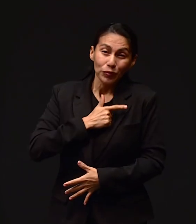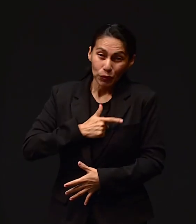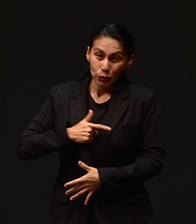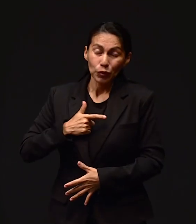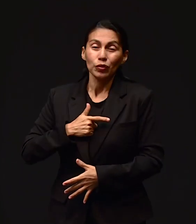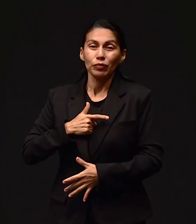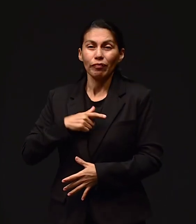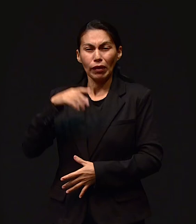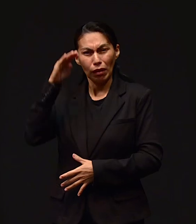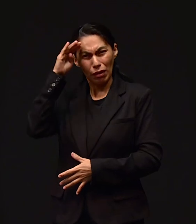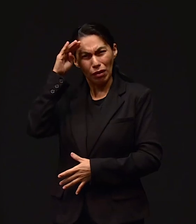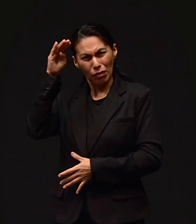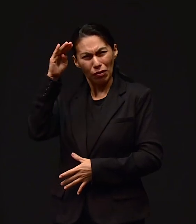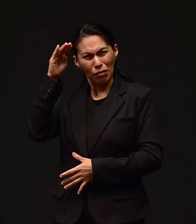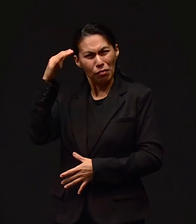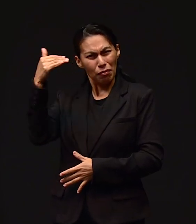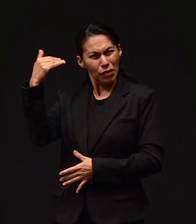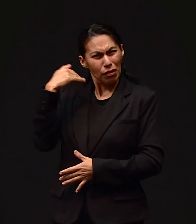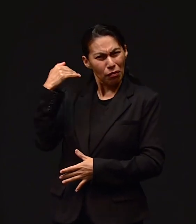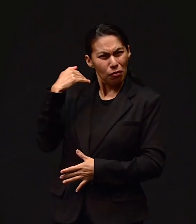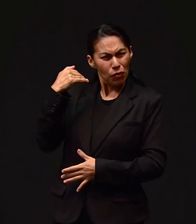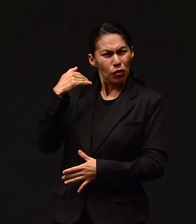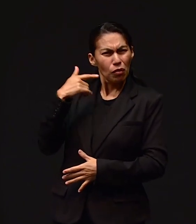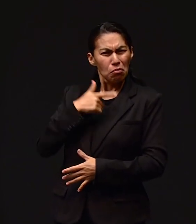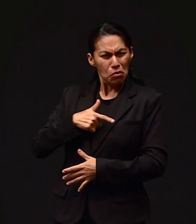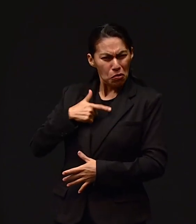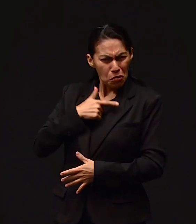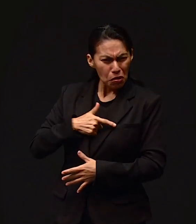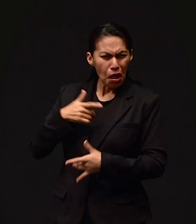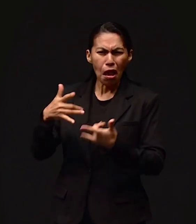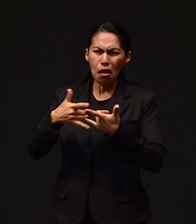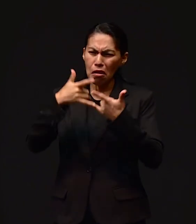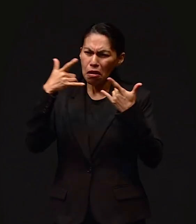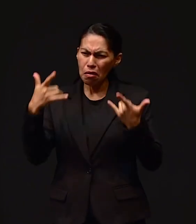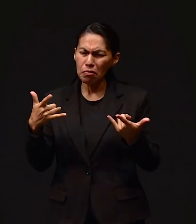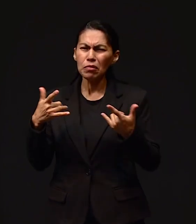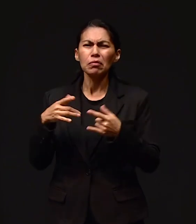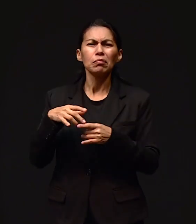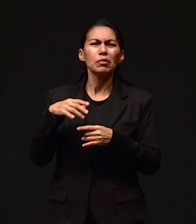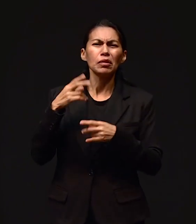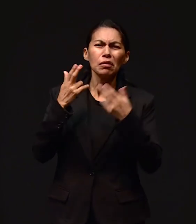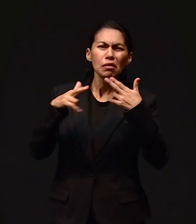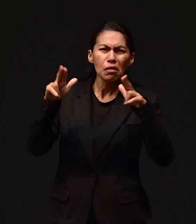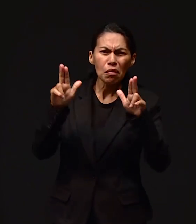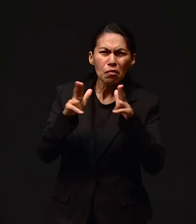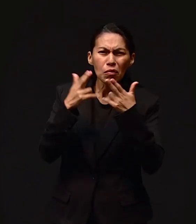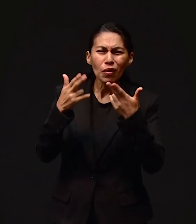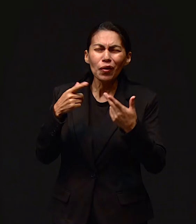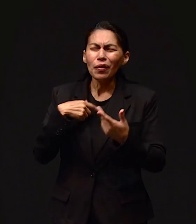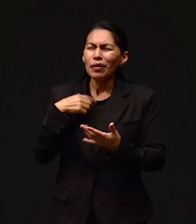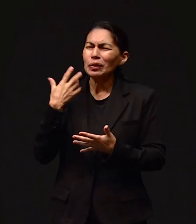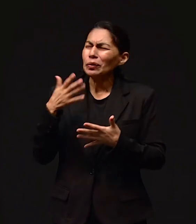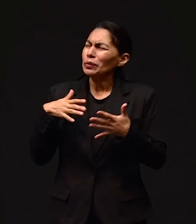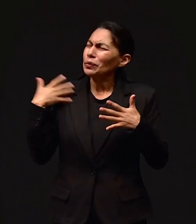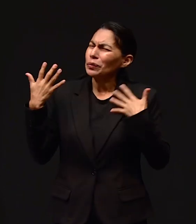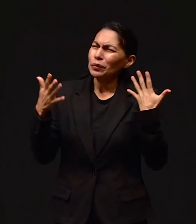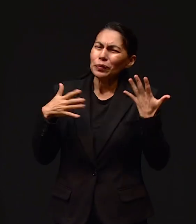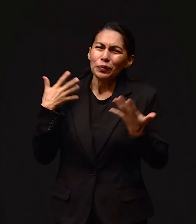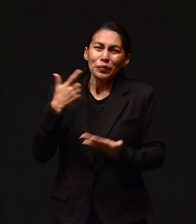Me llamó en ese momento y me encantó, me encantaban los himnos, las historias y yo era feliz en la iglesia.